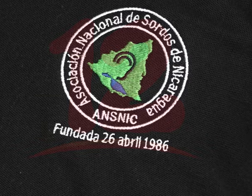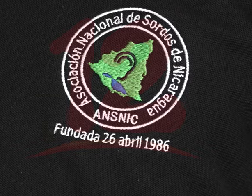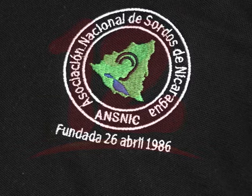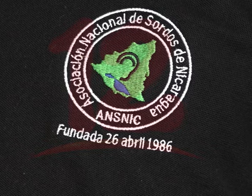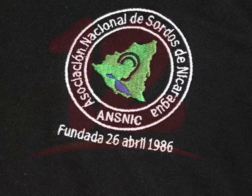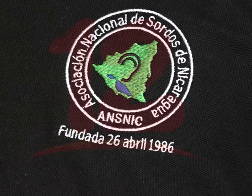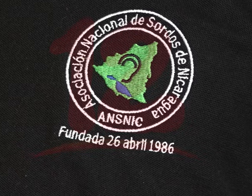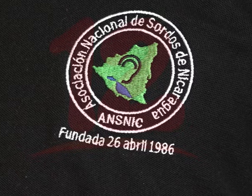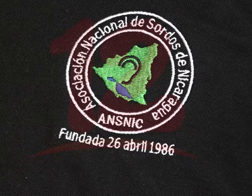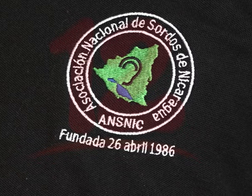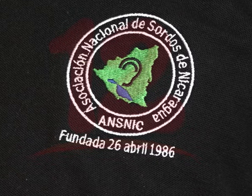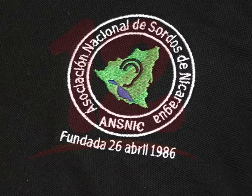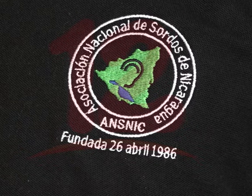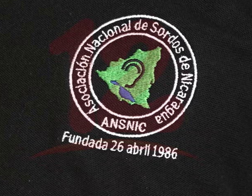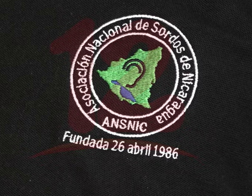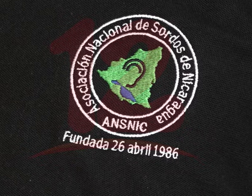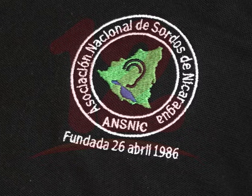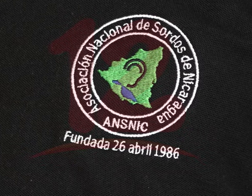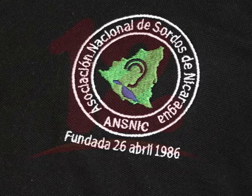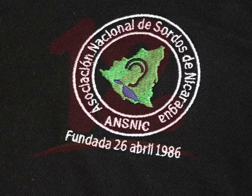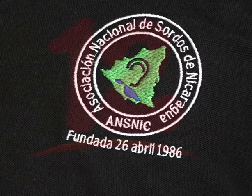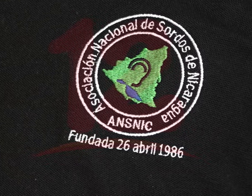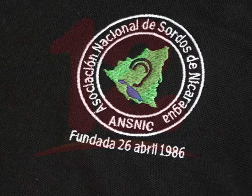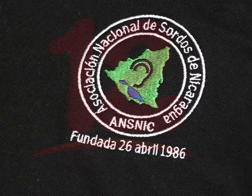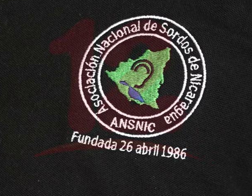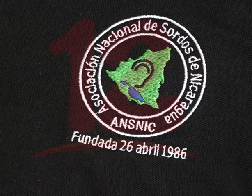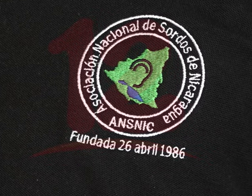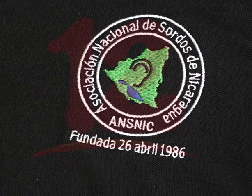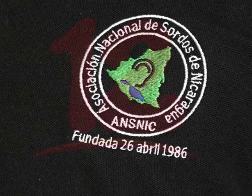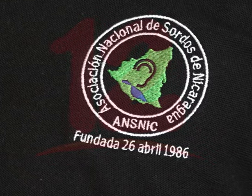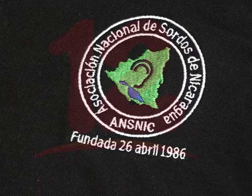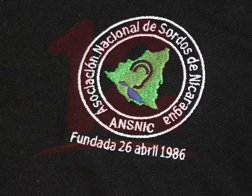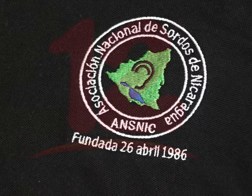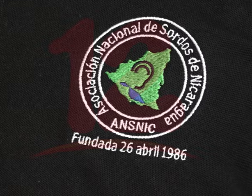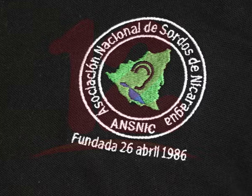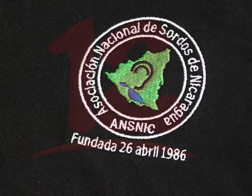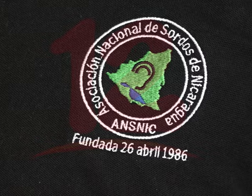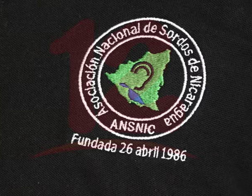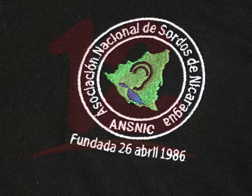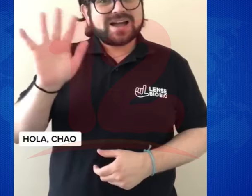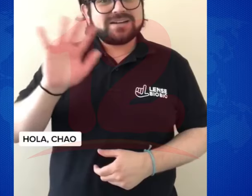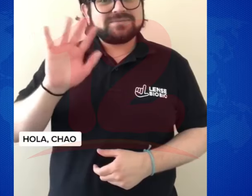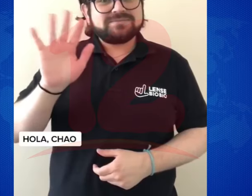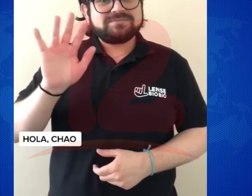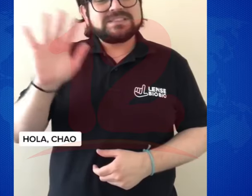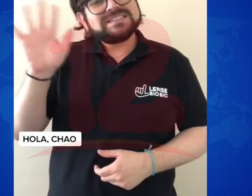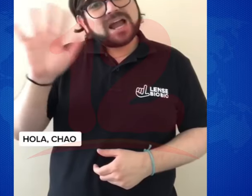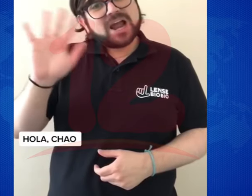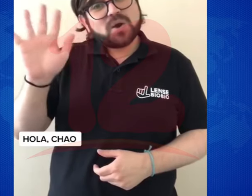El acceso al lenguaje de señas en ámbitos como la educación y los servicios públicos es fundamental para los derechos